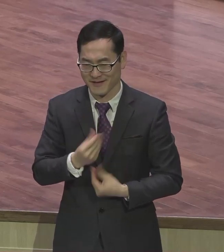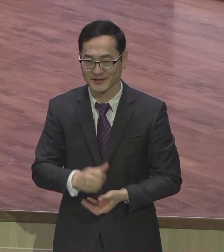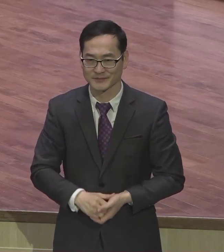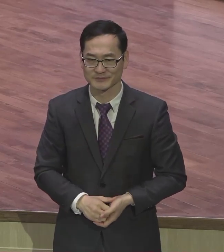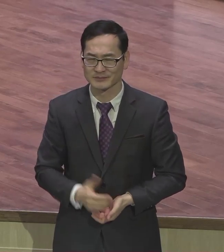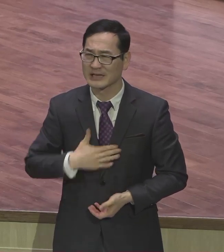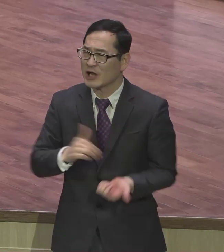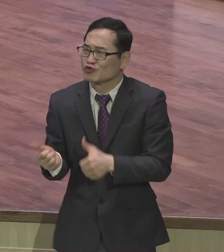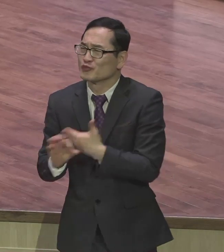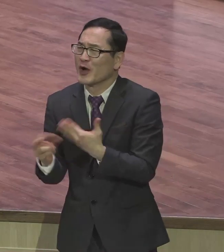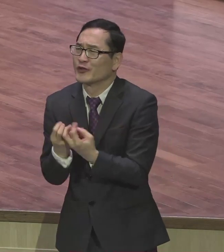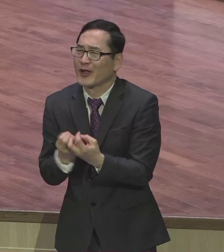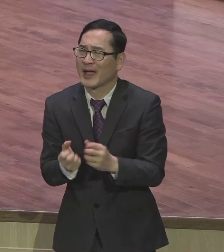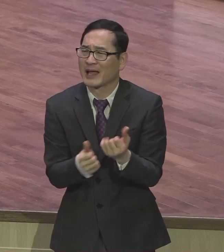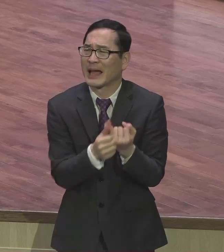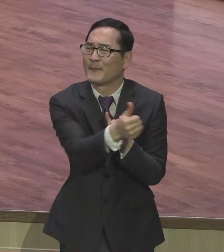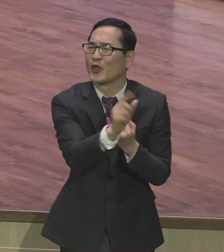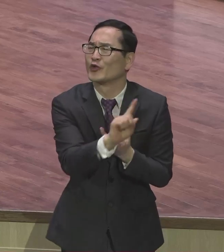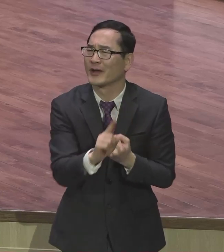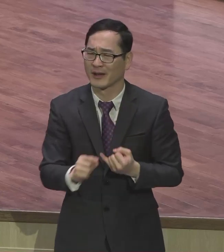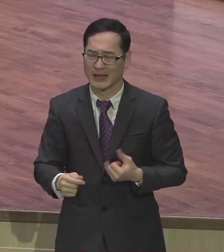남편은 어떻게 하지 걱정하지 마세요